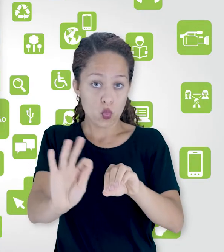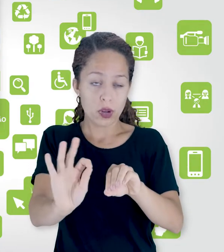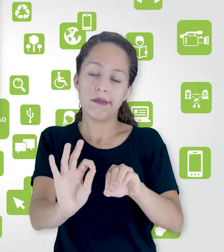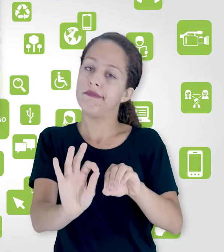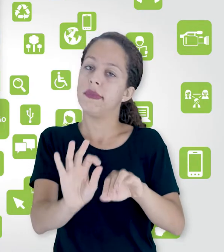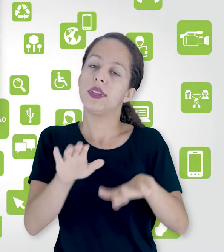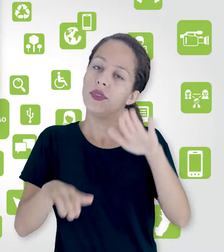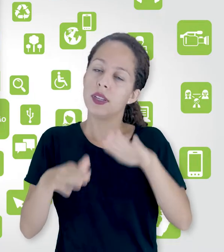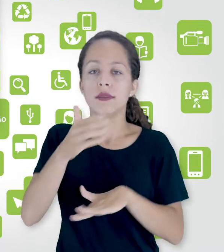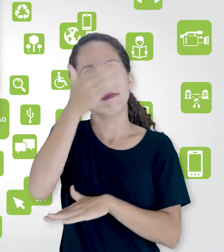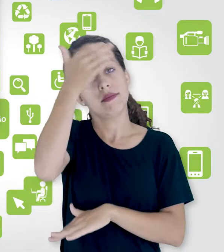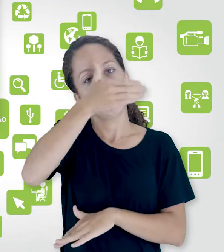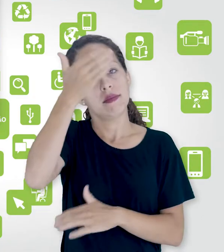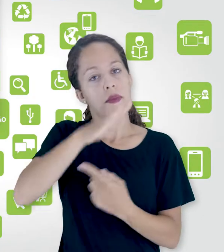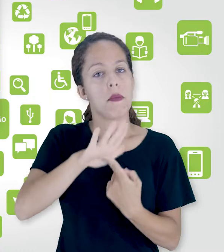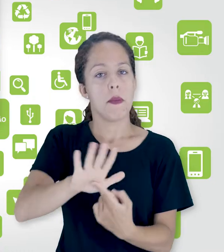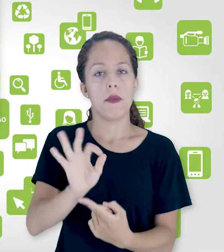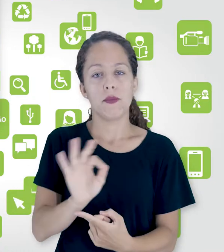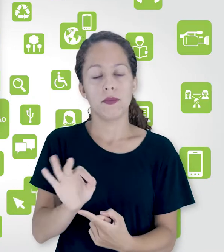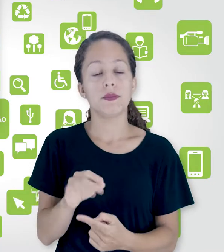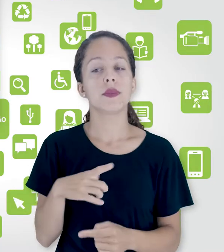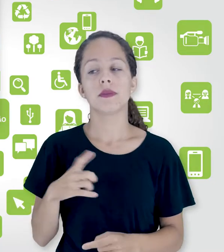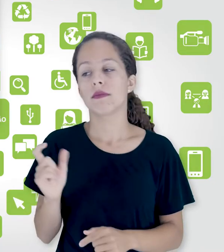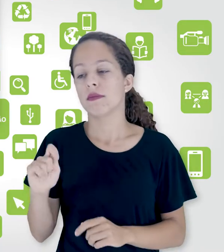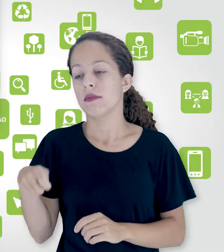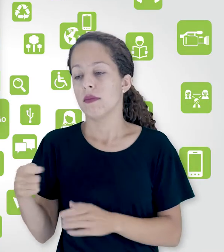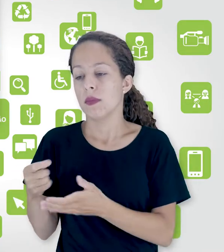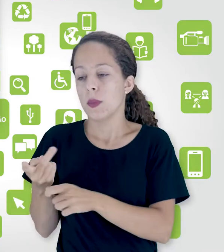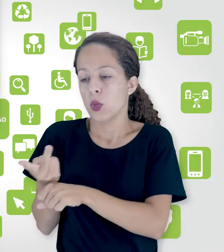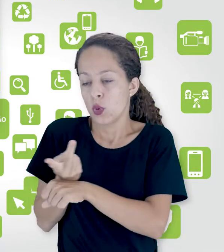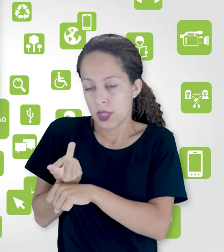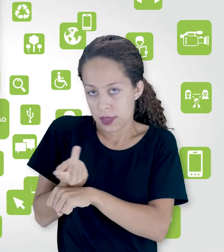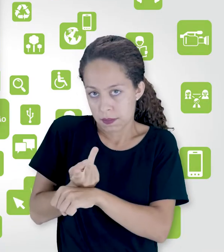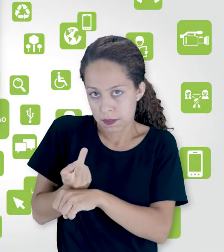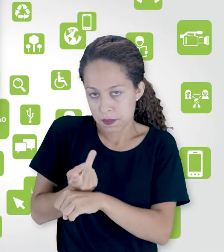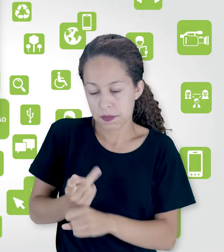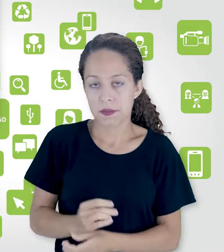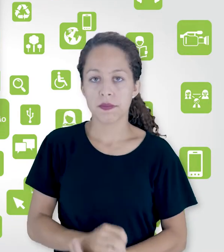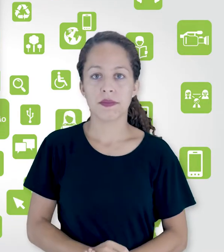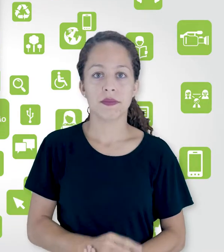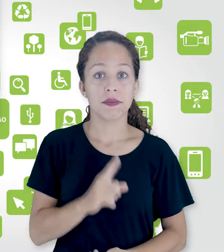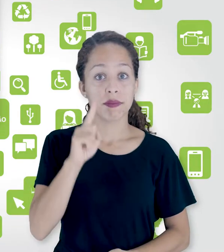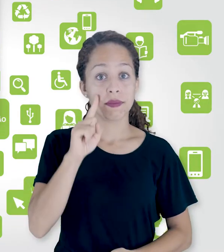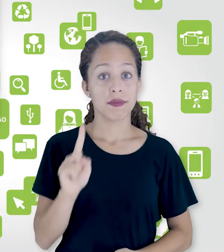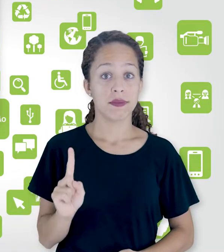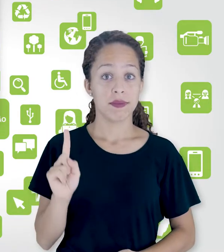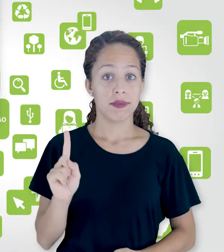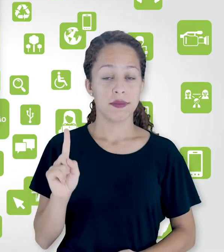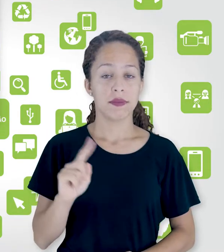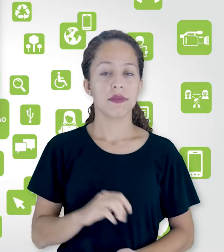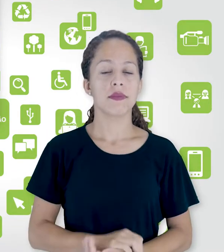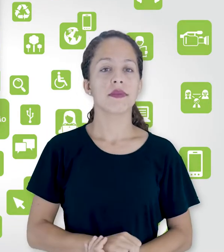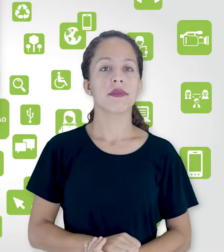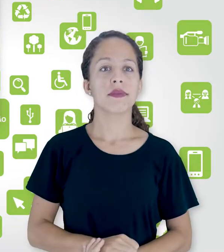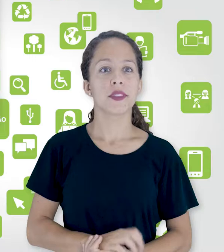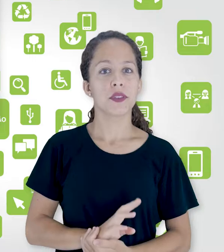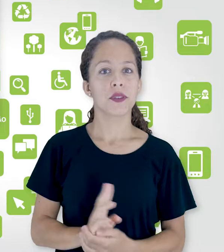vamos ver, clico em buscar e olha aqui, pode ver que é aquele nome breve, né?